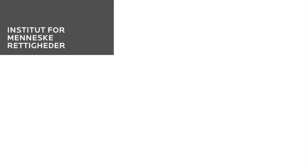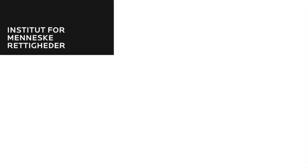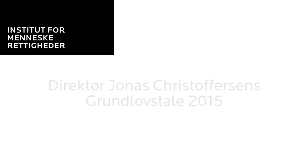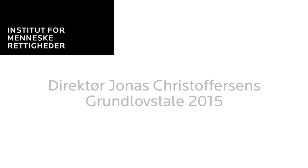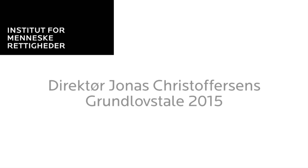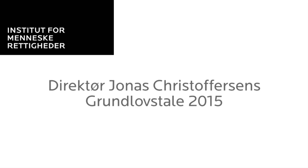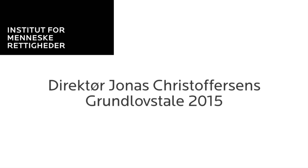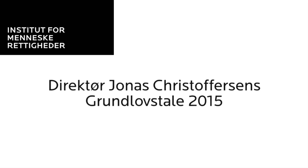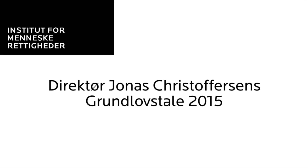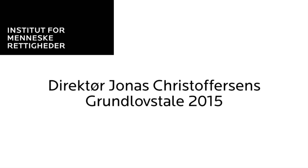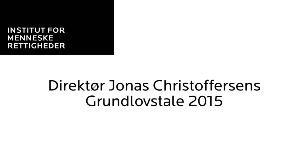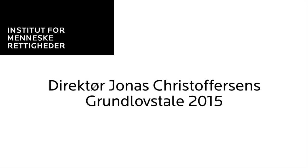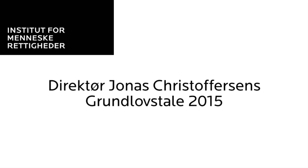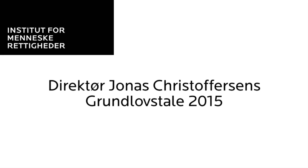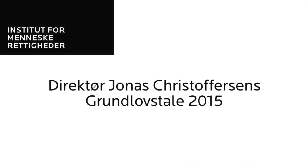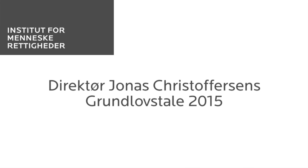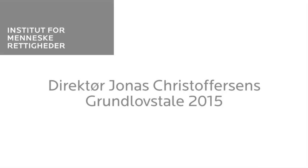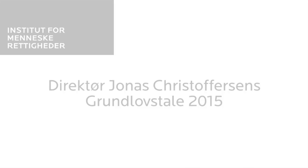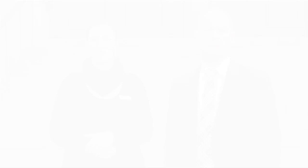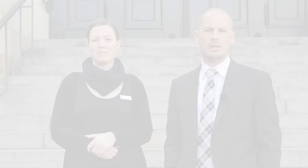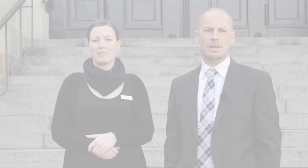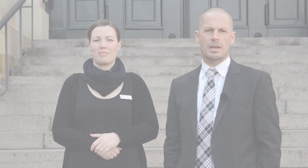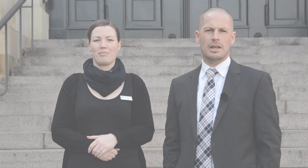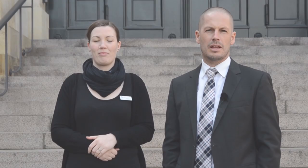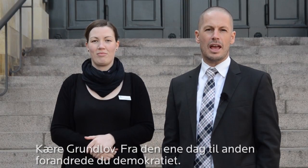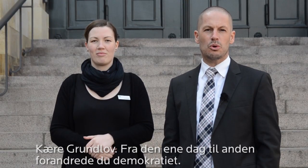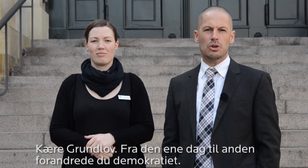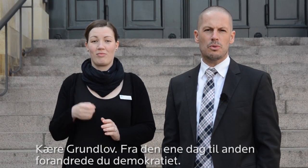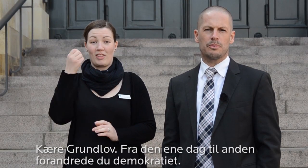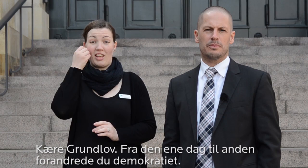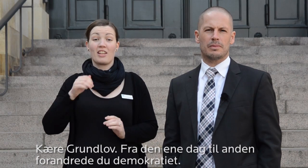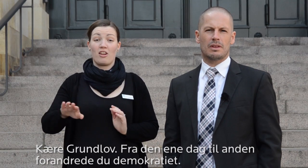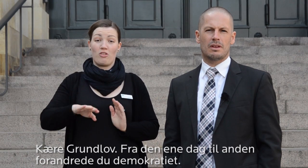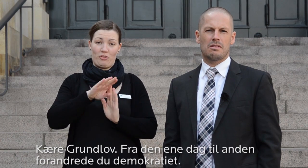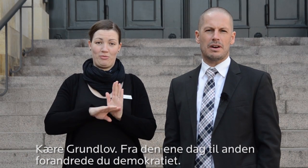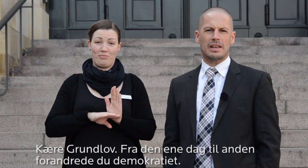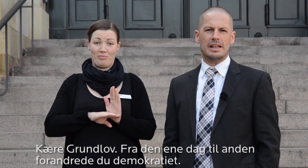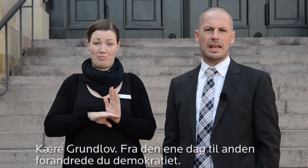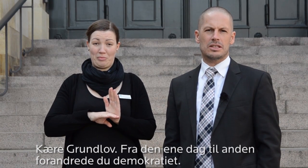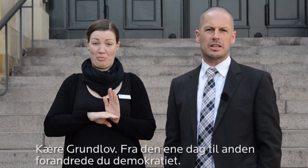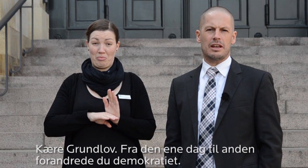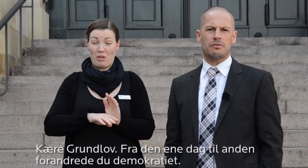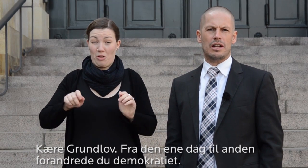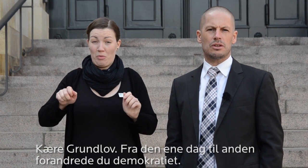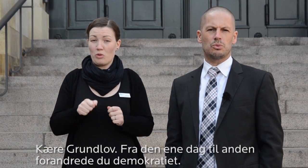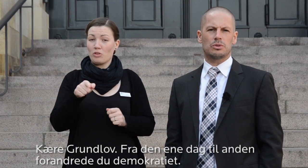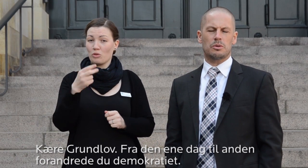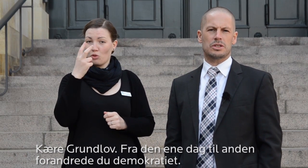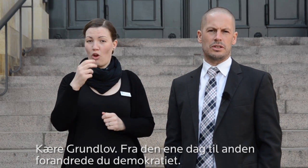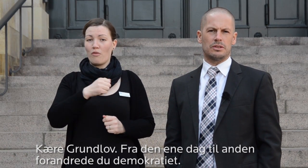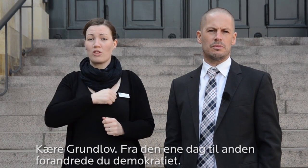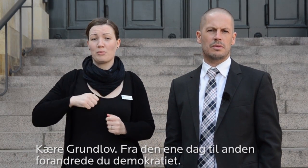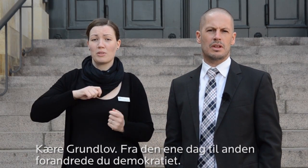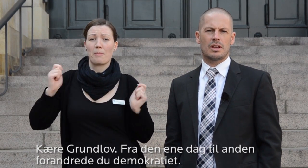Hvad er ene til forandrer Kære grundlov, fra den ene dag til den anden forandrer du